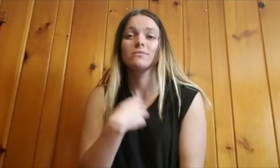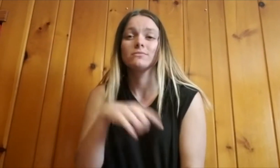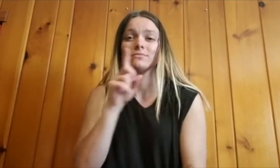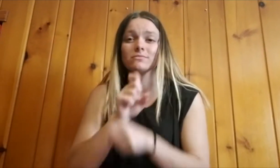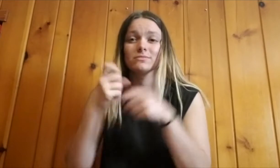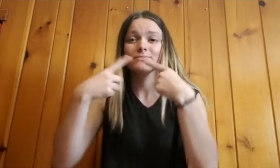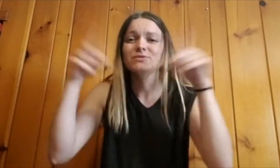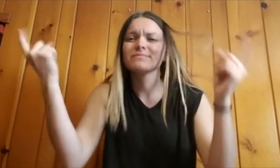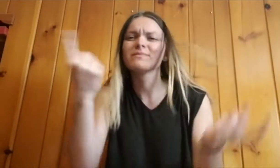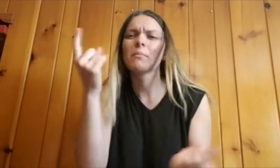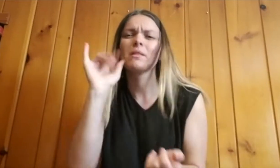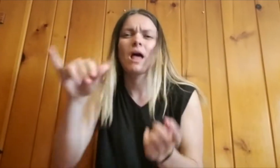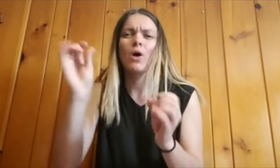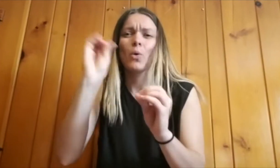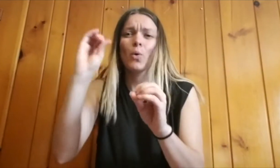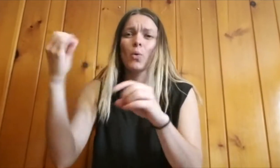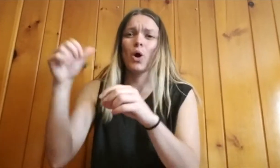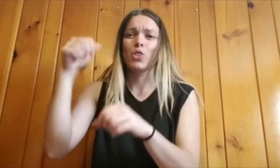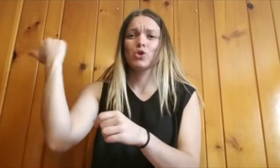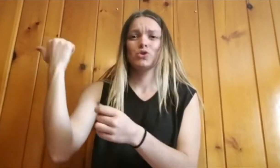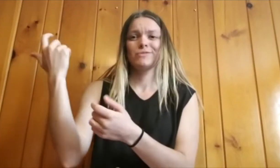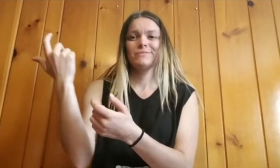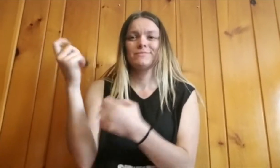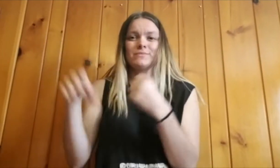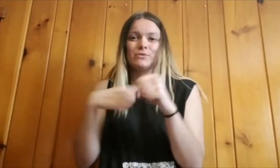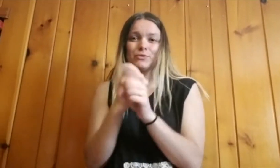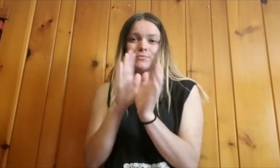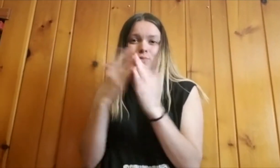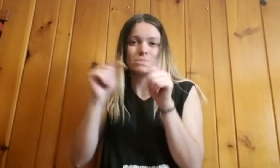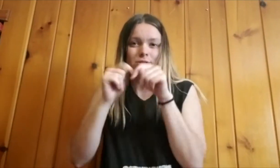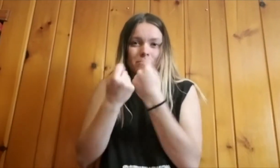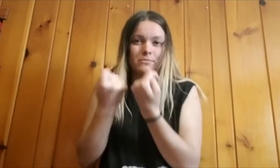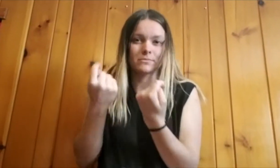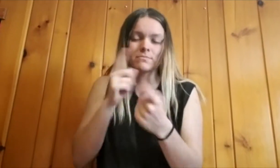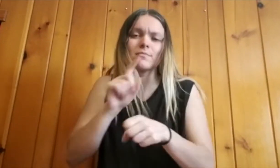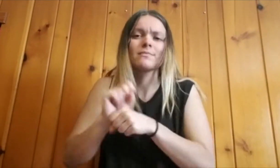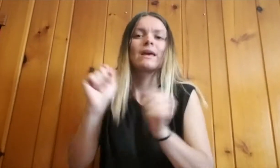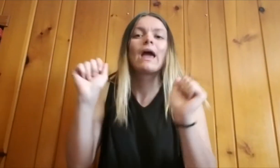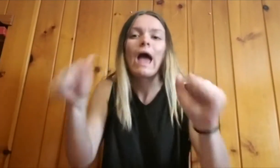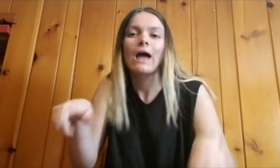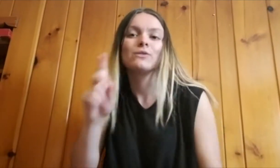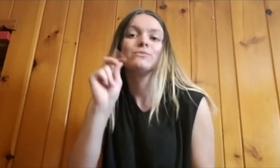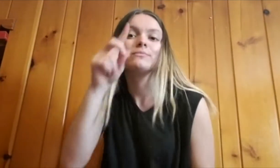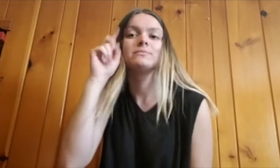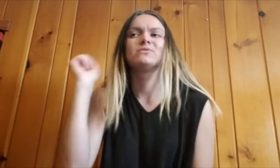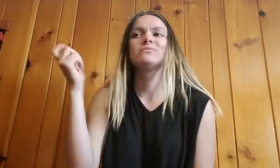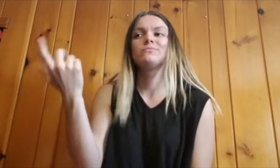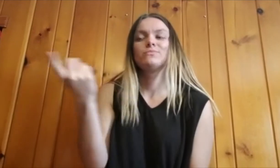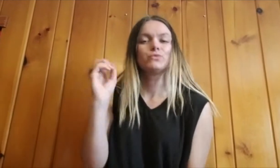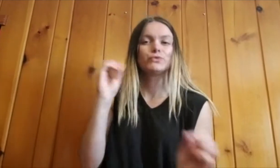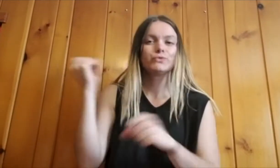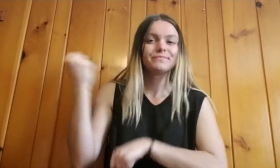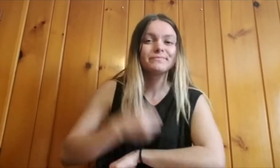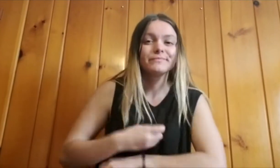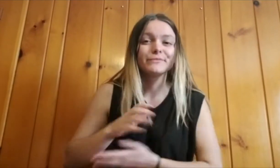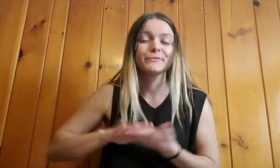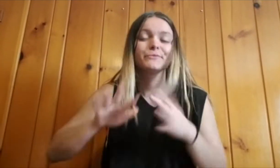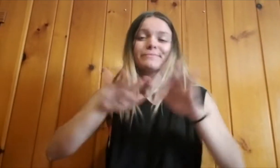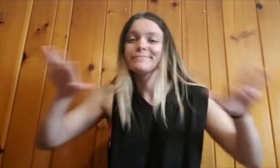Logramos hacerlo y es sorprendente. Fuimos persistentes y pudimos hacerlo a pesar de la situación.